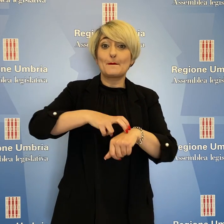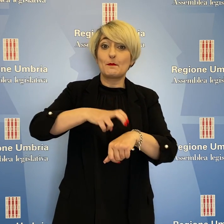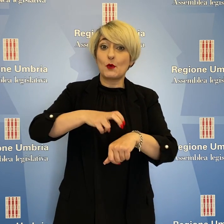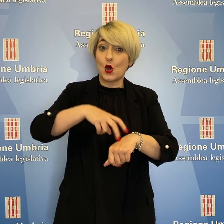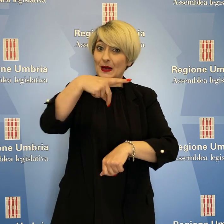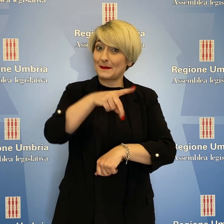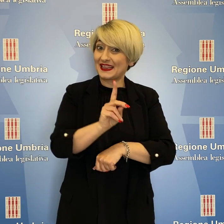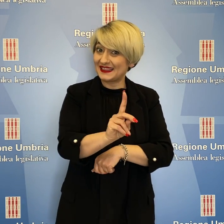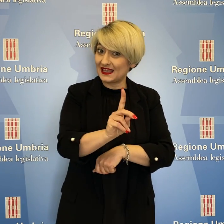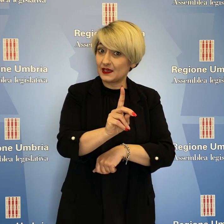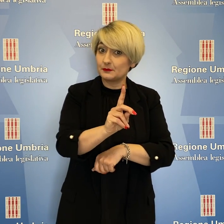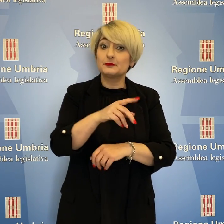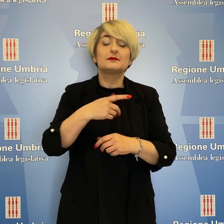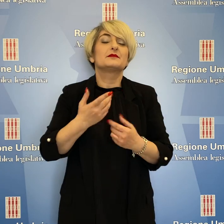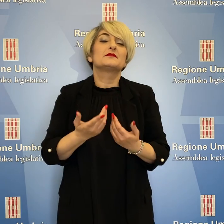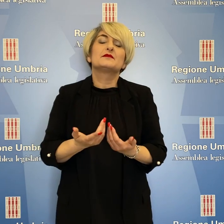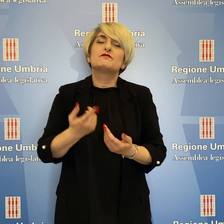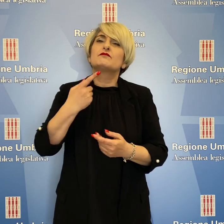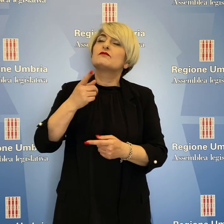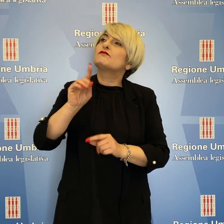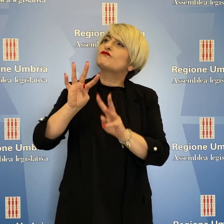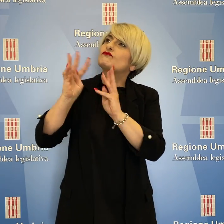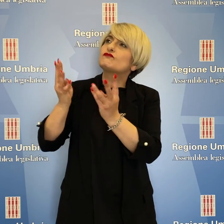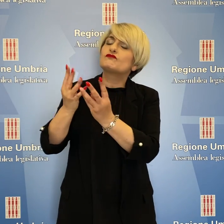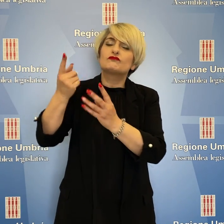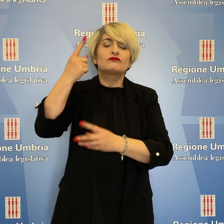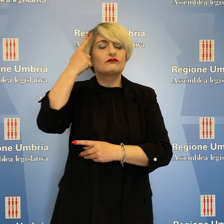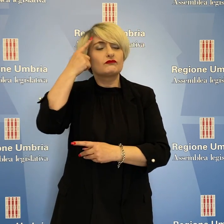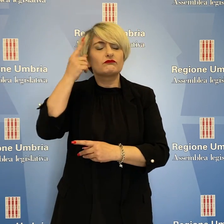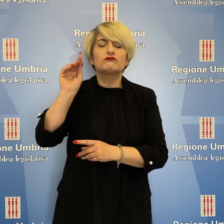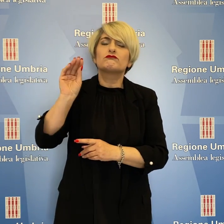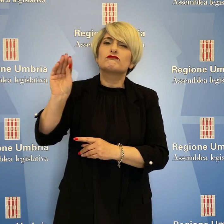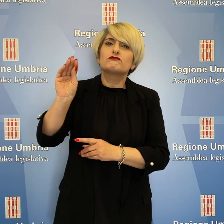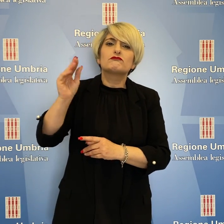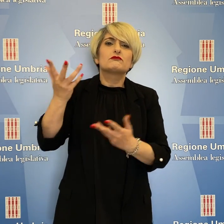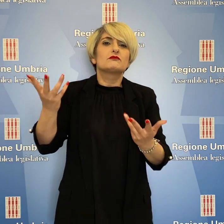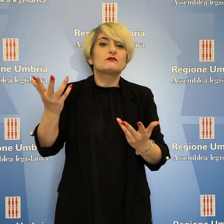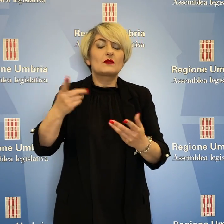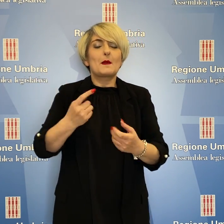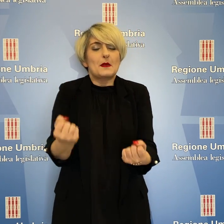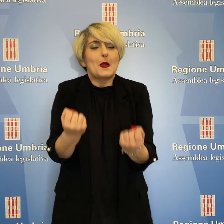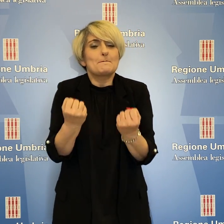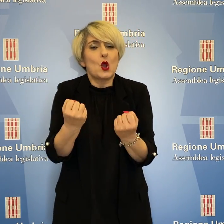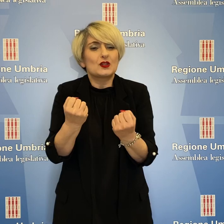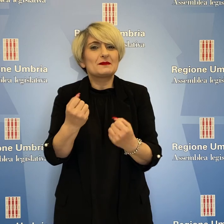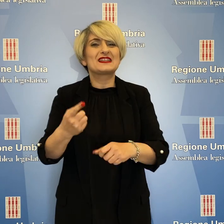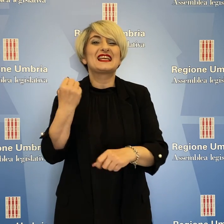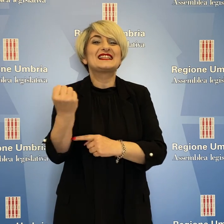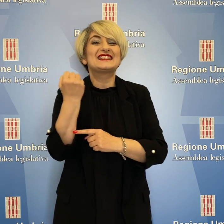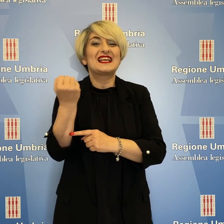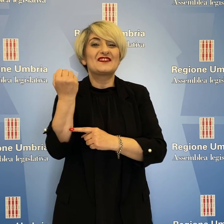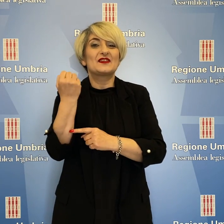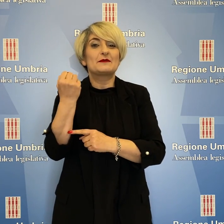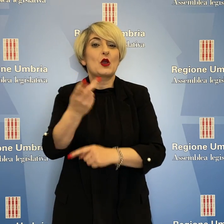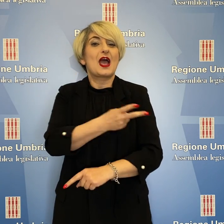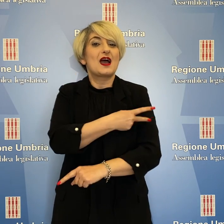Democratico ha chiesto di conoscere le azioni che la Giunta intende attuare per il potenziamento del servizio di assistenza